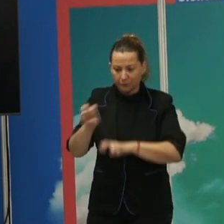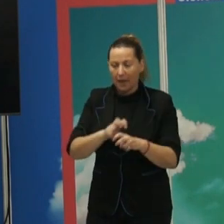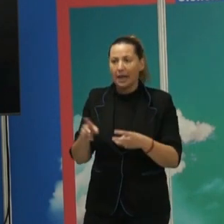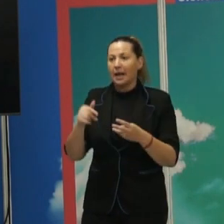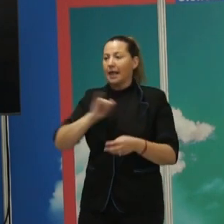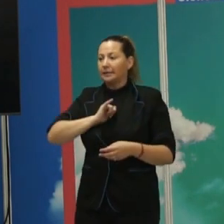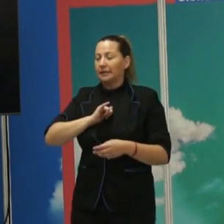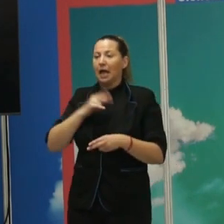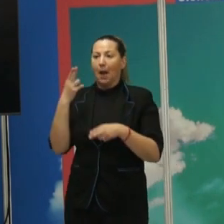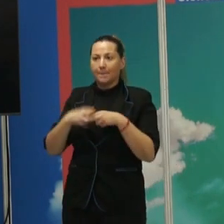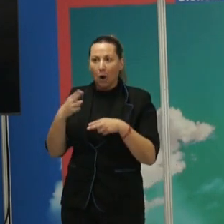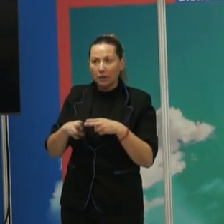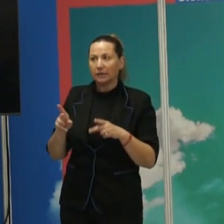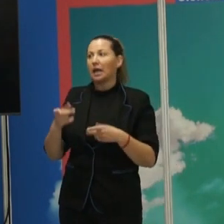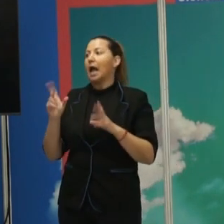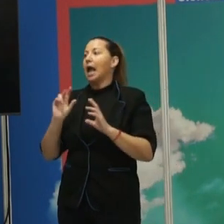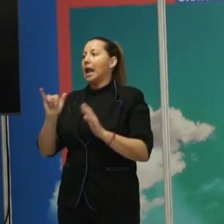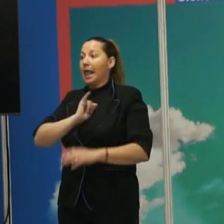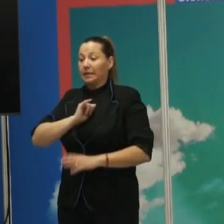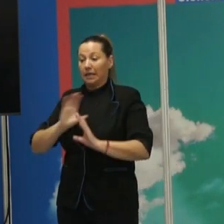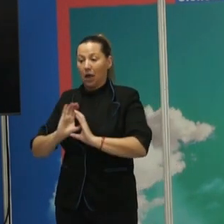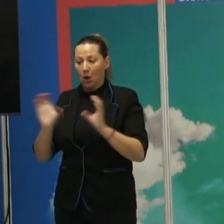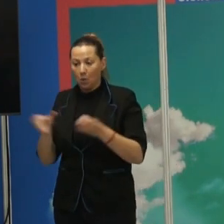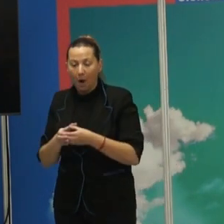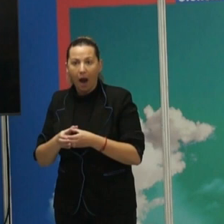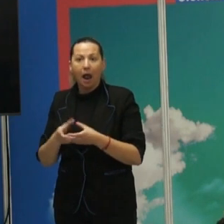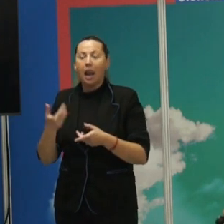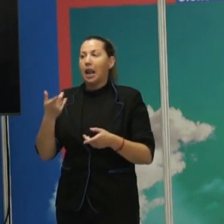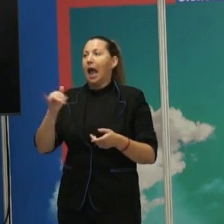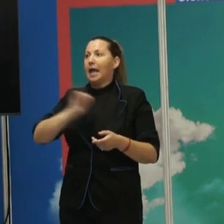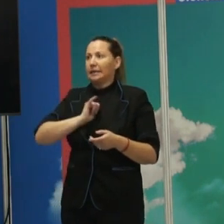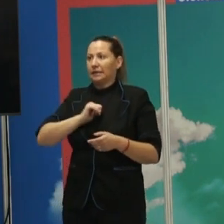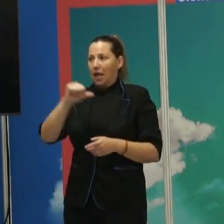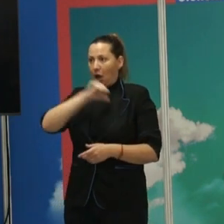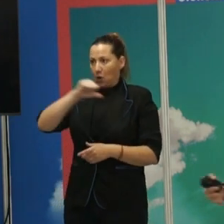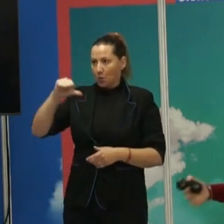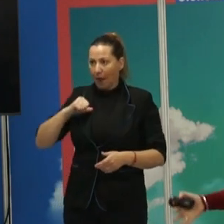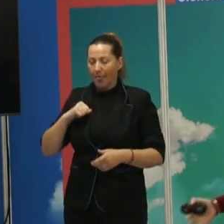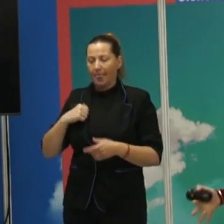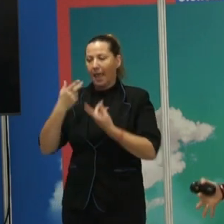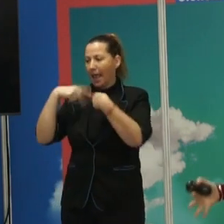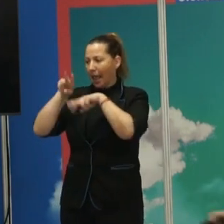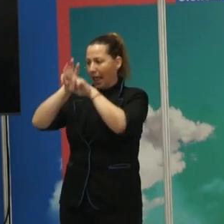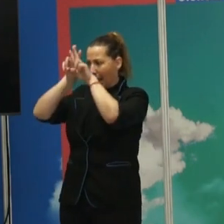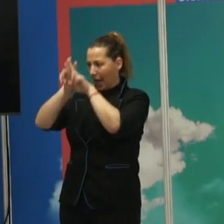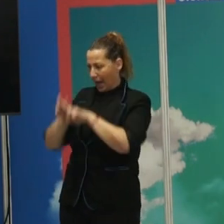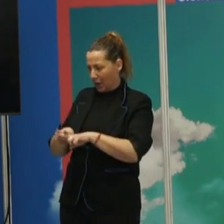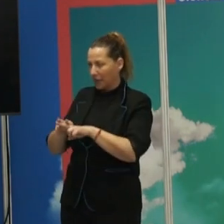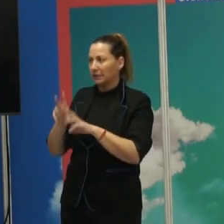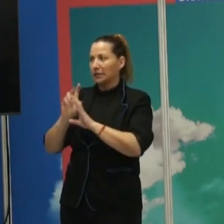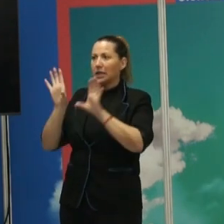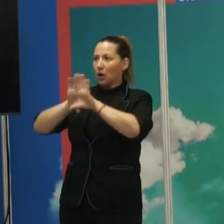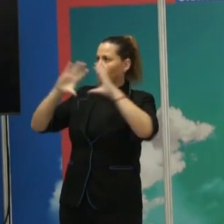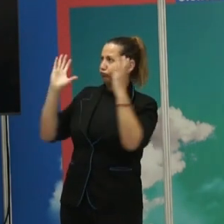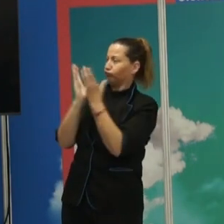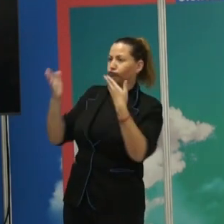política, la grupal, evidentemente también la individual. Es más, una cuestión de análisis del mundo moderno, que es donde